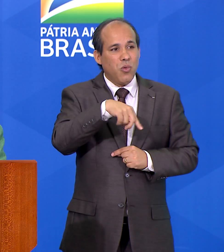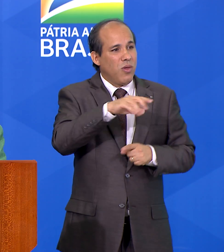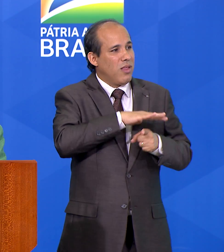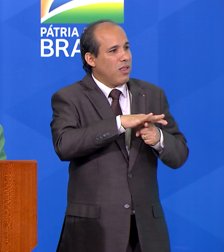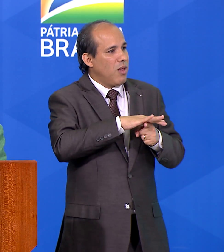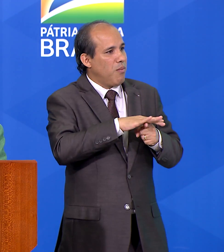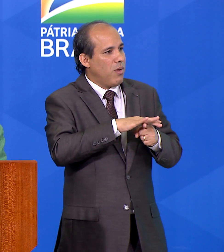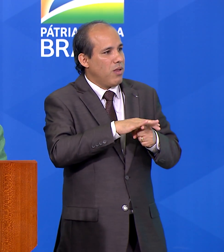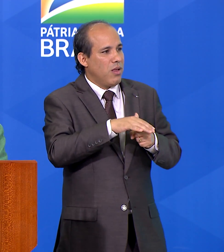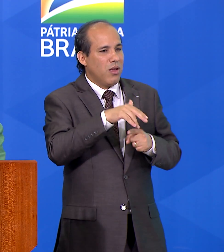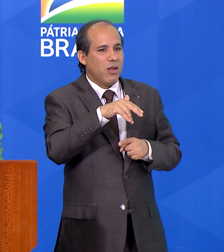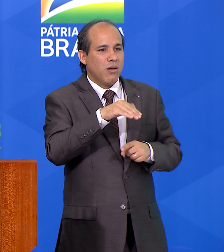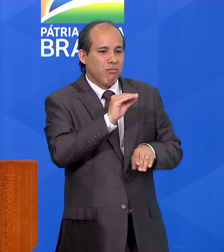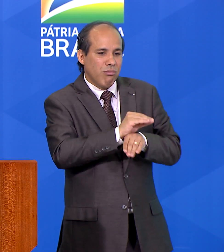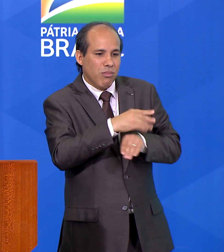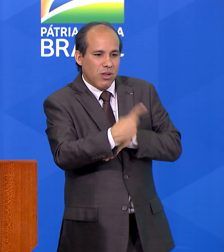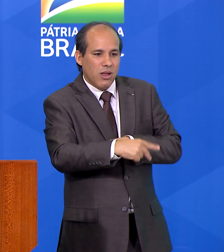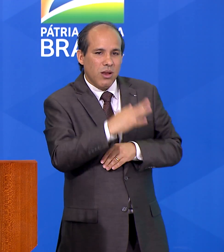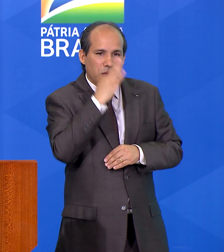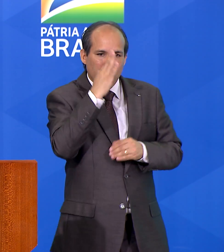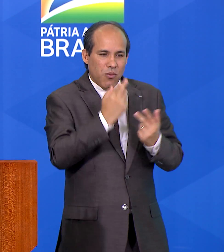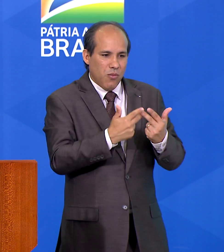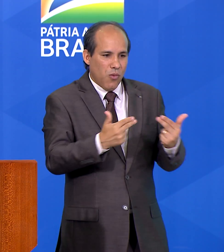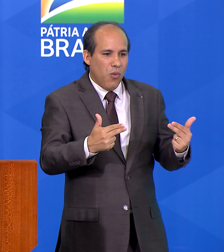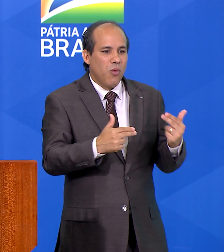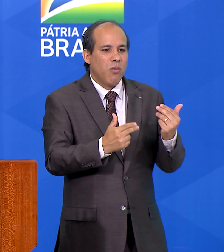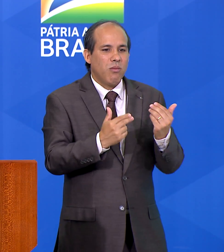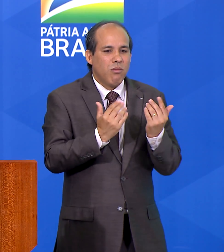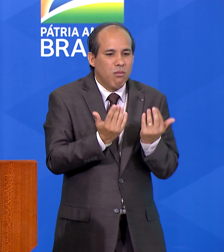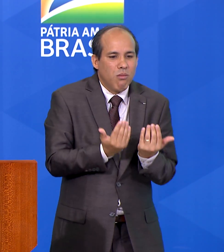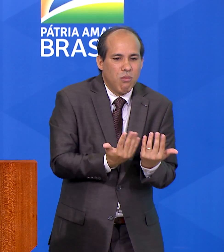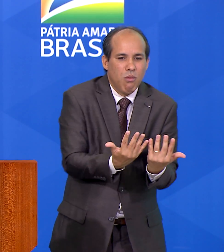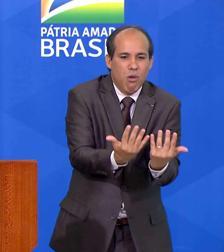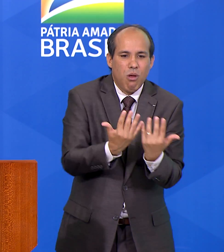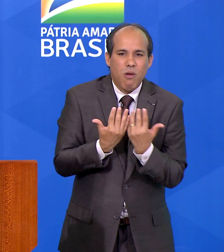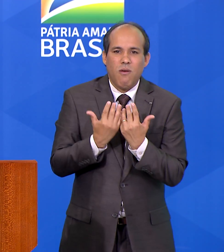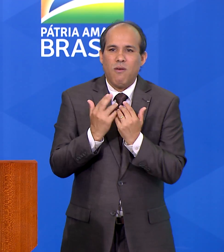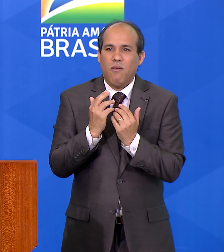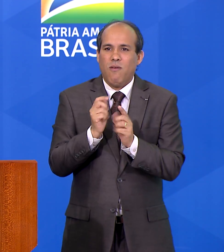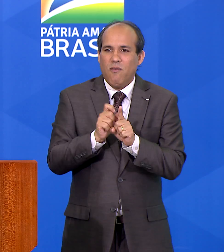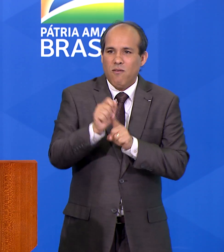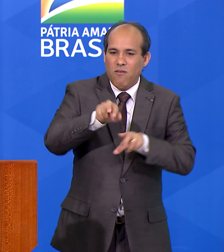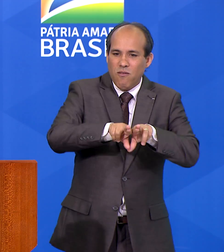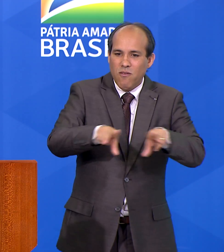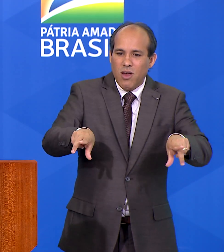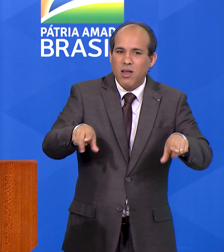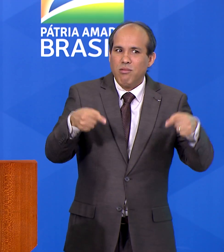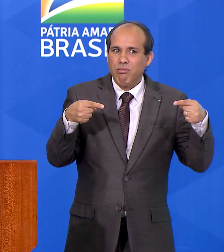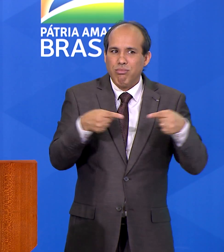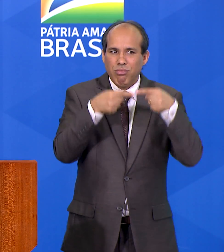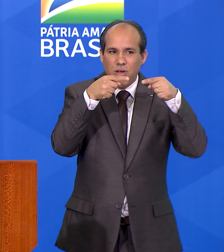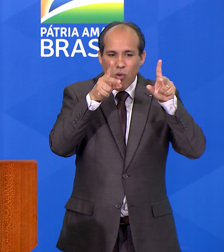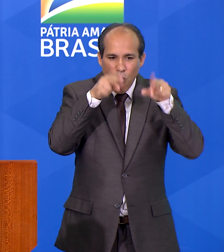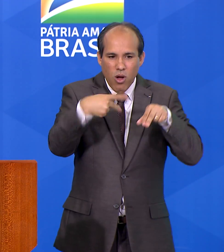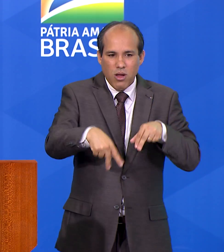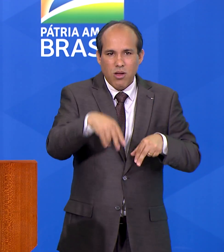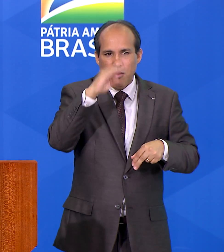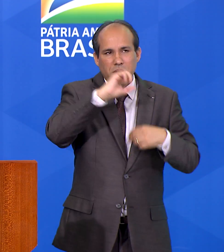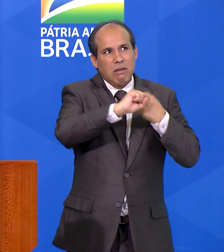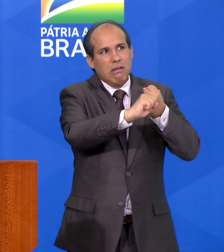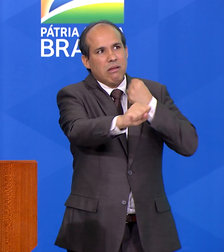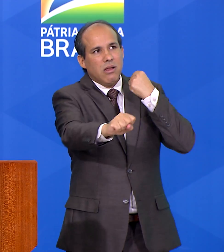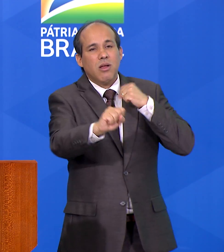as plantas é proporcional à grandeza da nossa agricultura, mas teremos nossa dependência